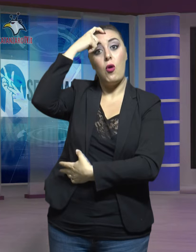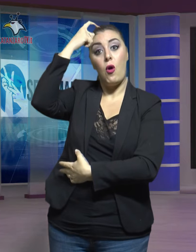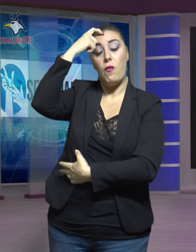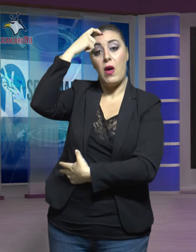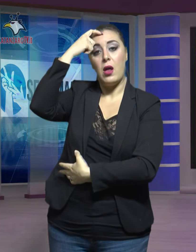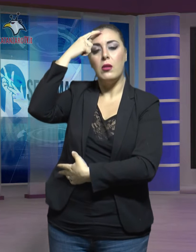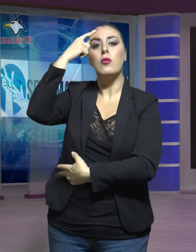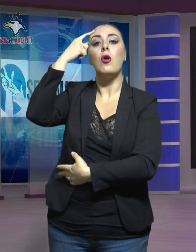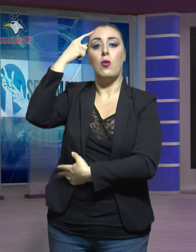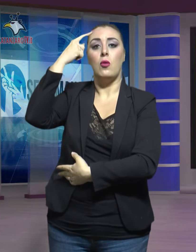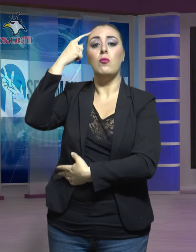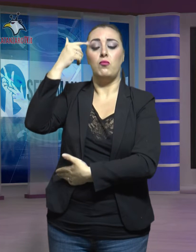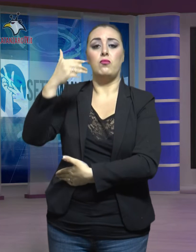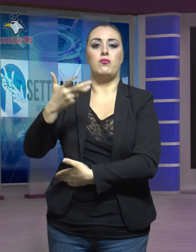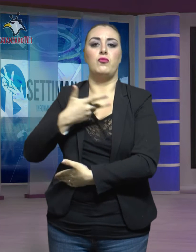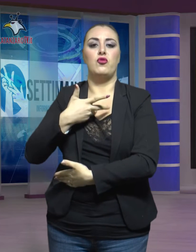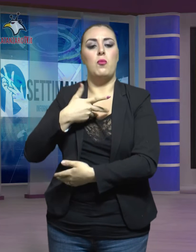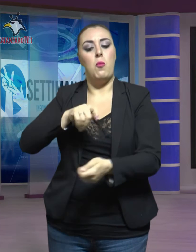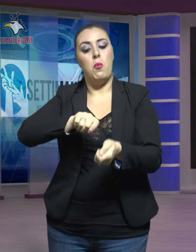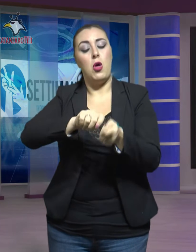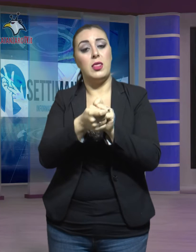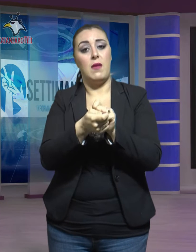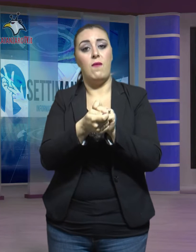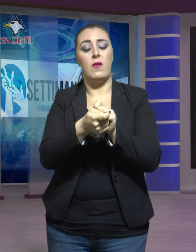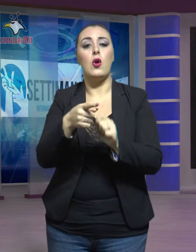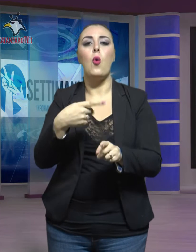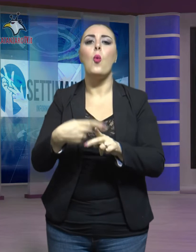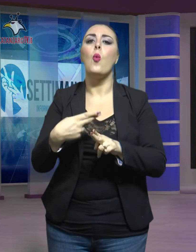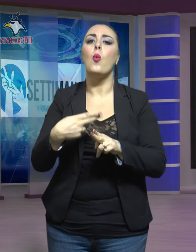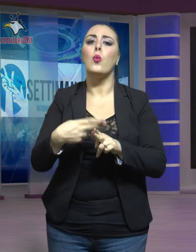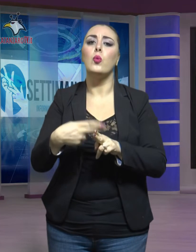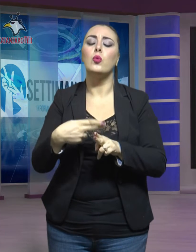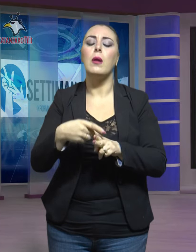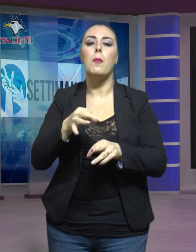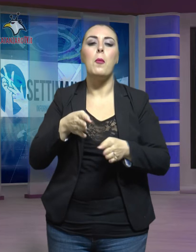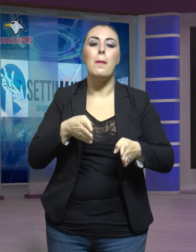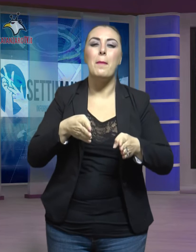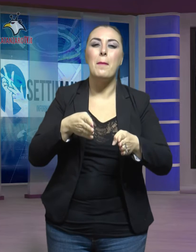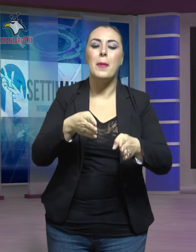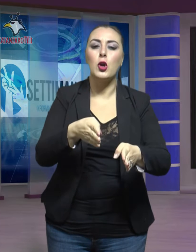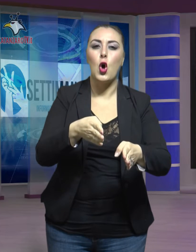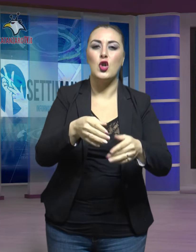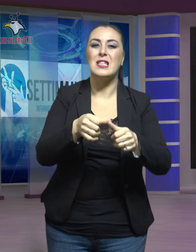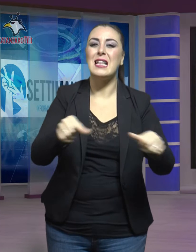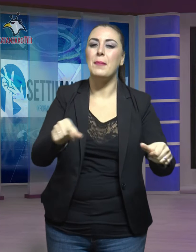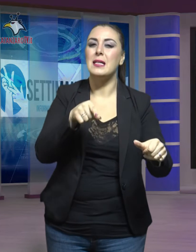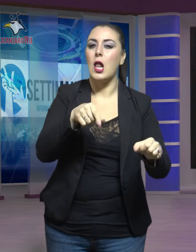accogliere alcune modifiche utili al percorso di stabilizzazione che in